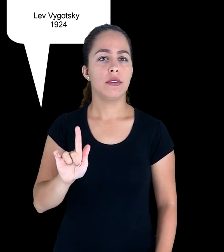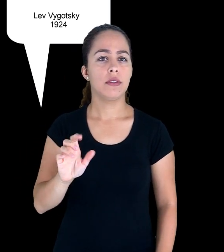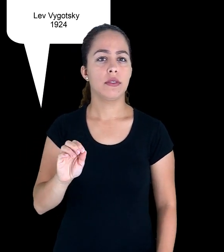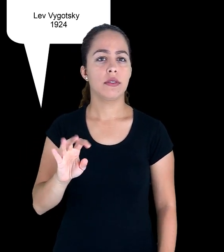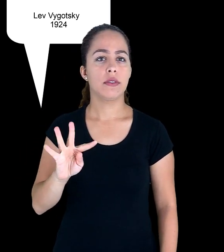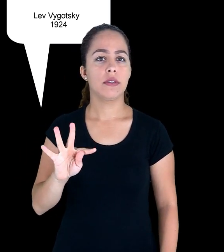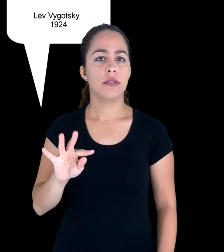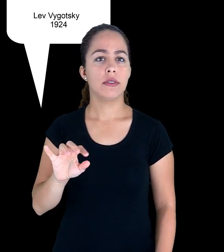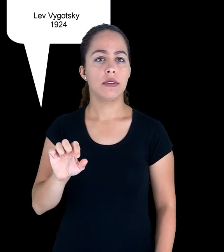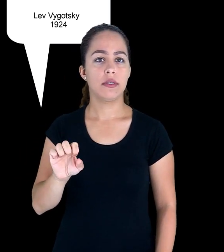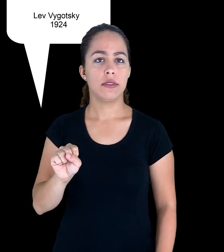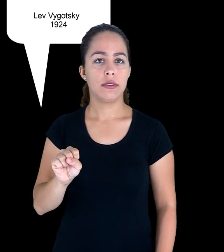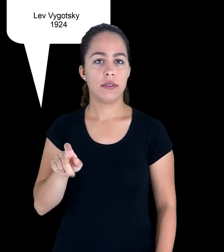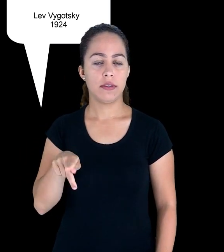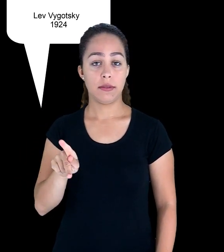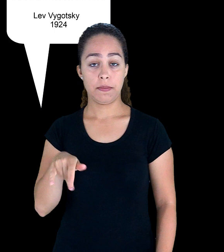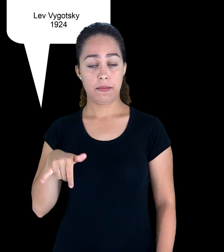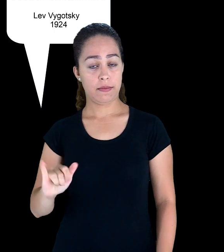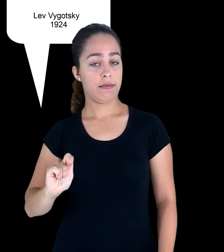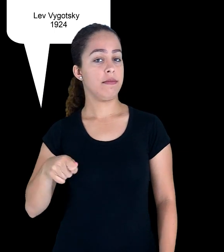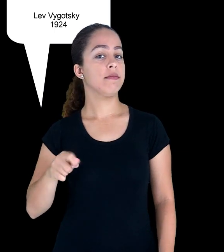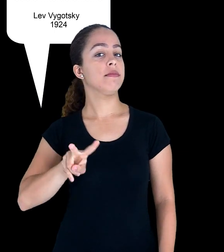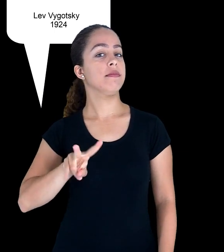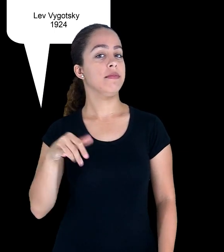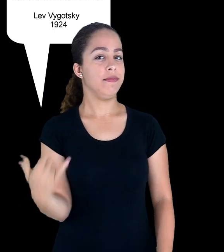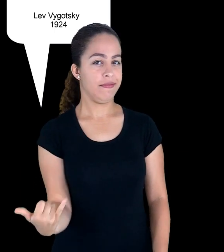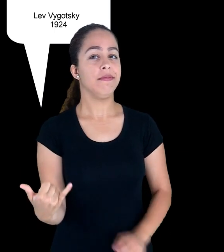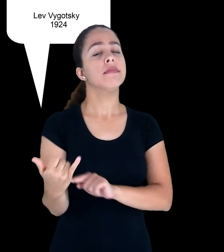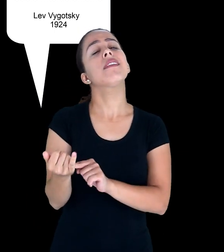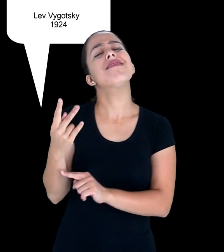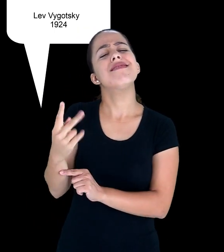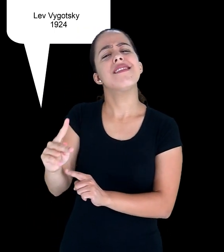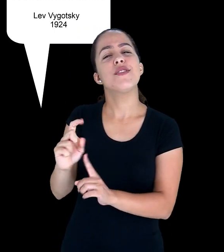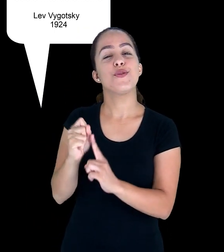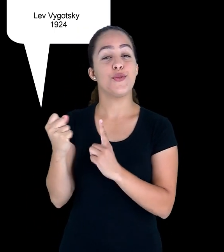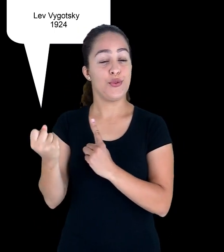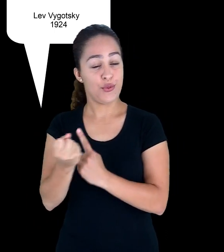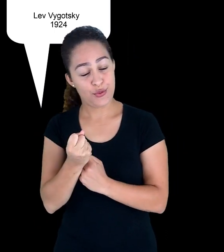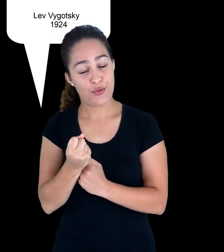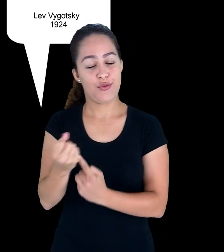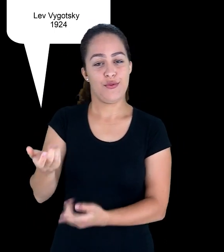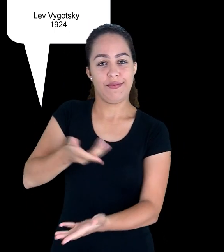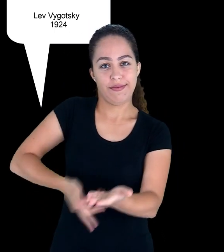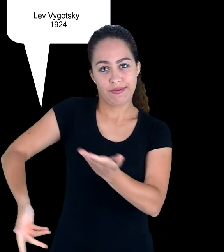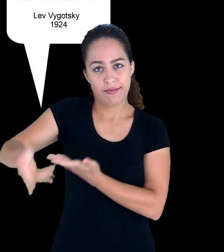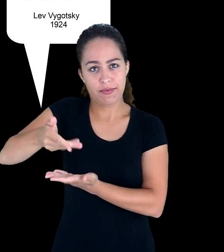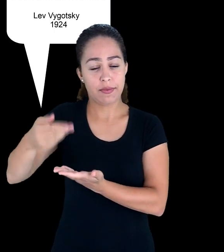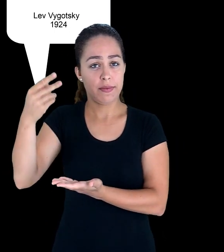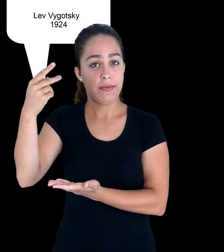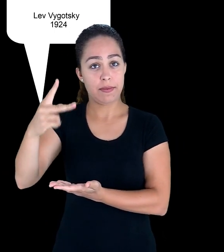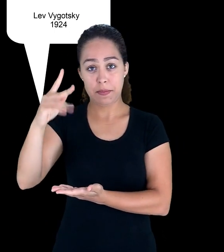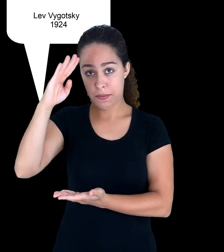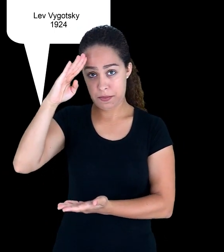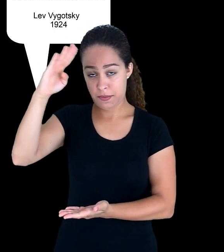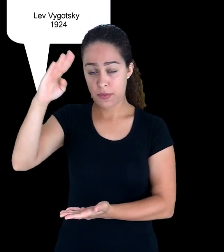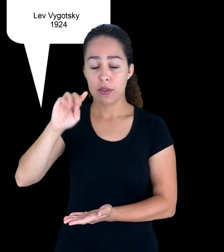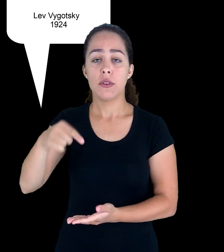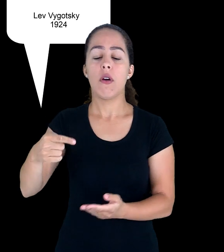do construtivismo, dando mais ênfase à construção social do conhecimento.